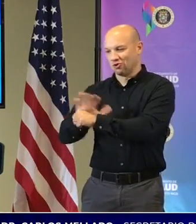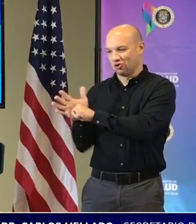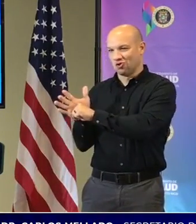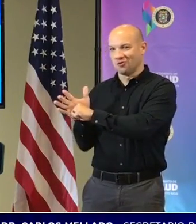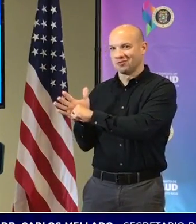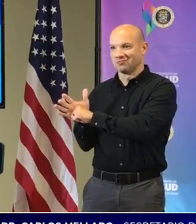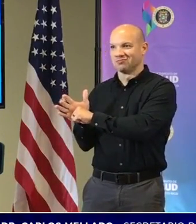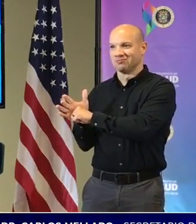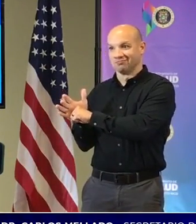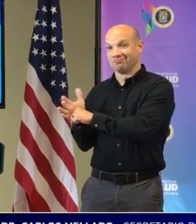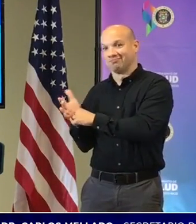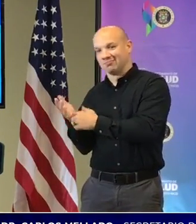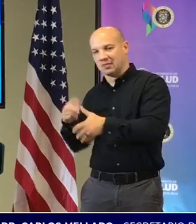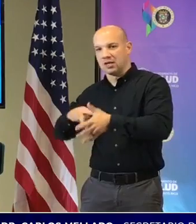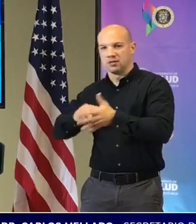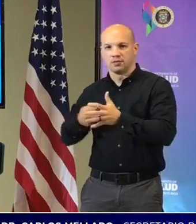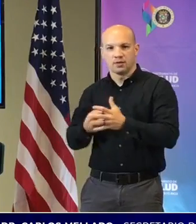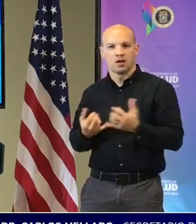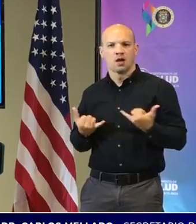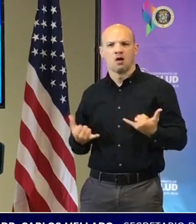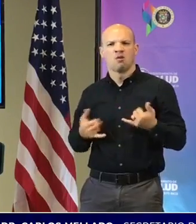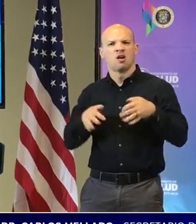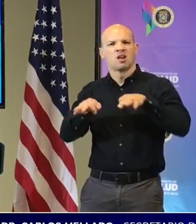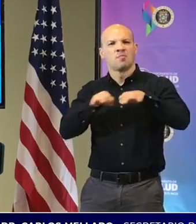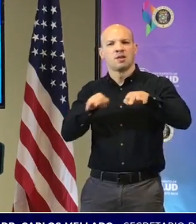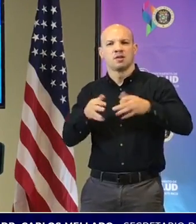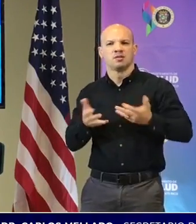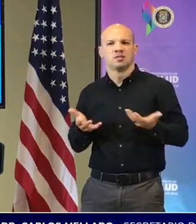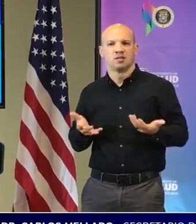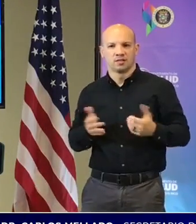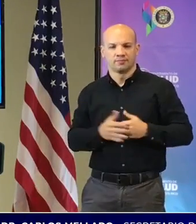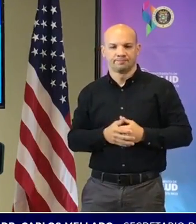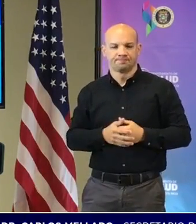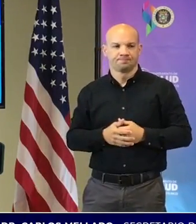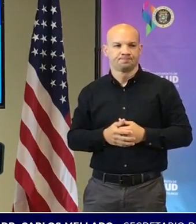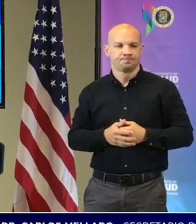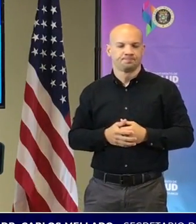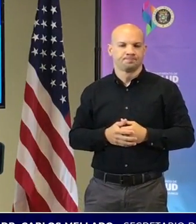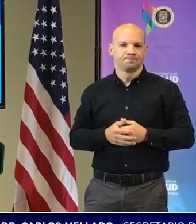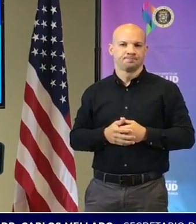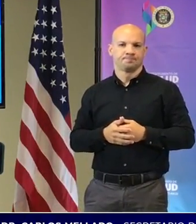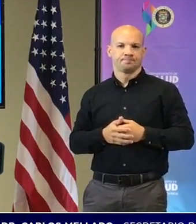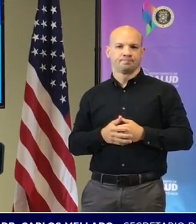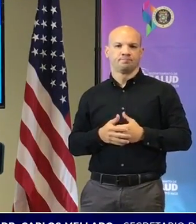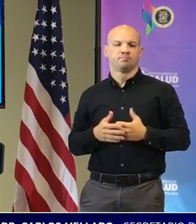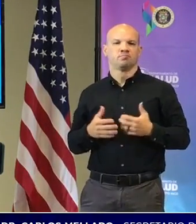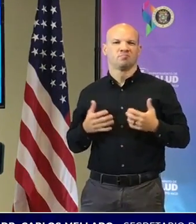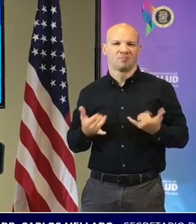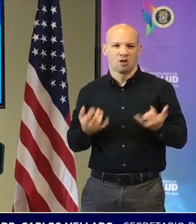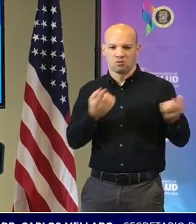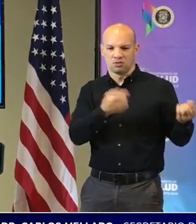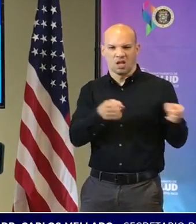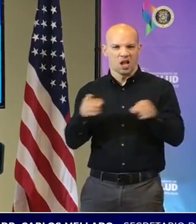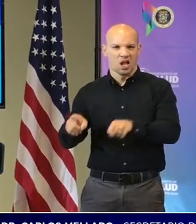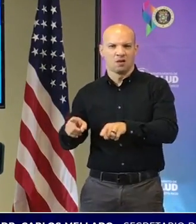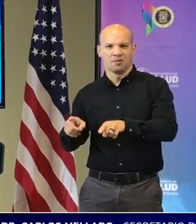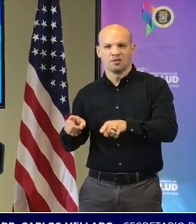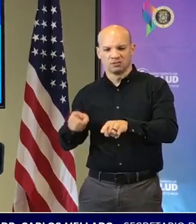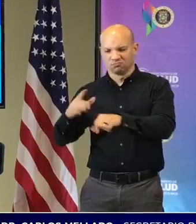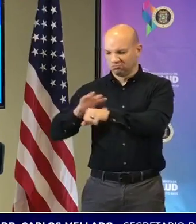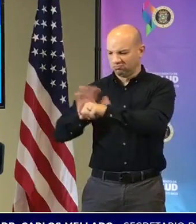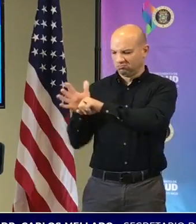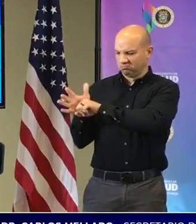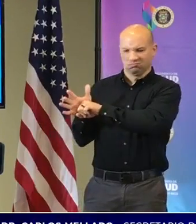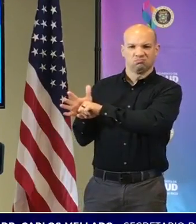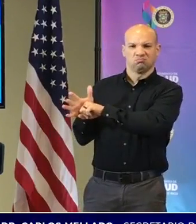Obviamente vamos a hablar ahora un poquito de la situación actual en cuanto a lo que está sucediendo en la pandemia.